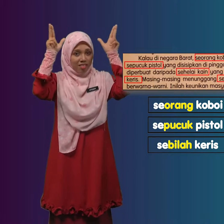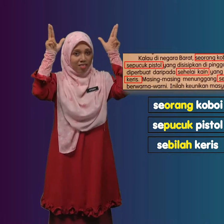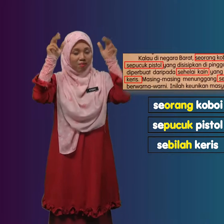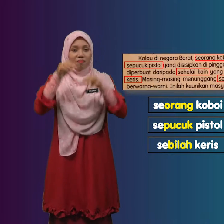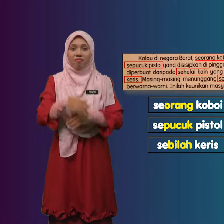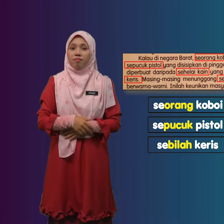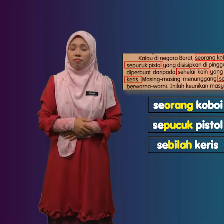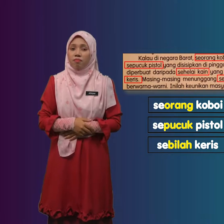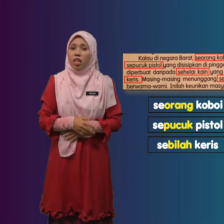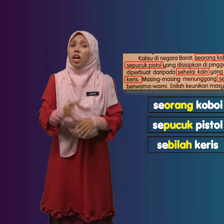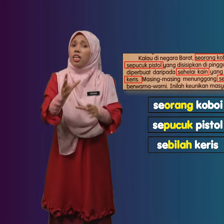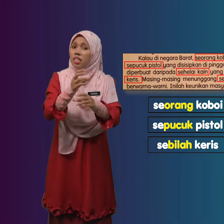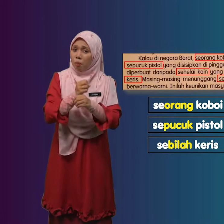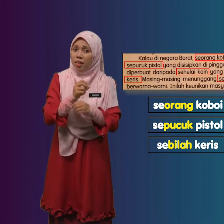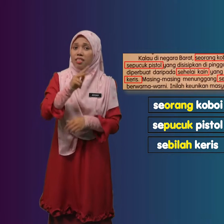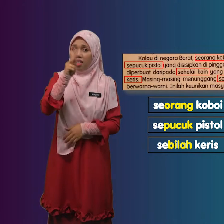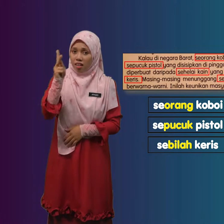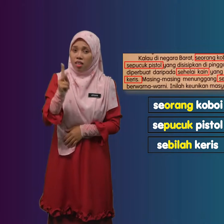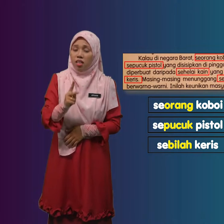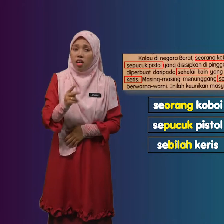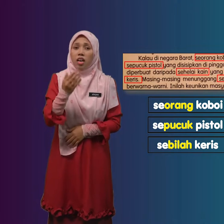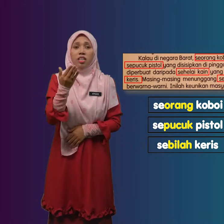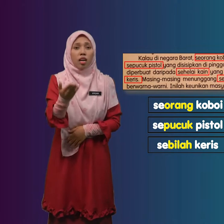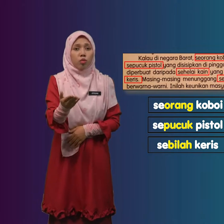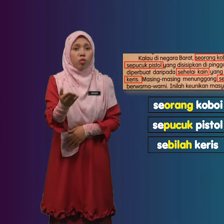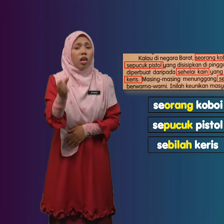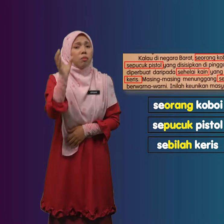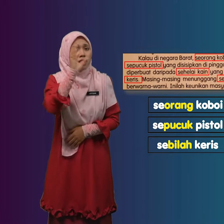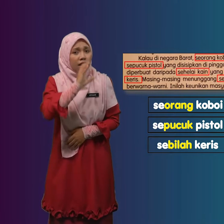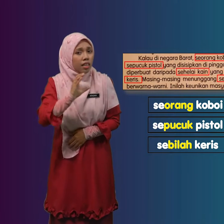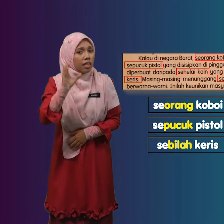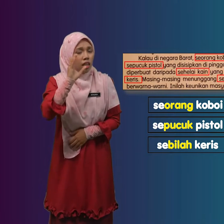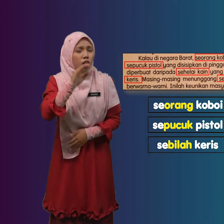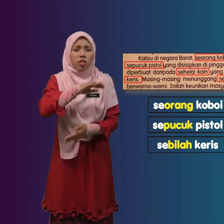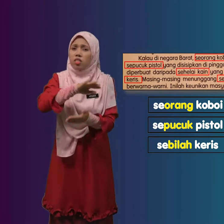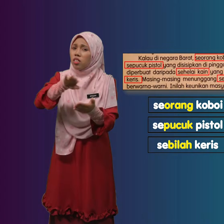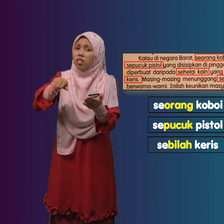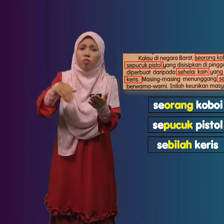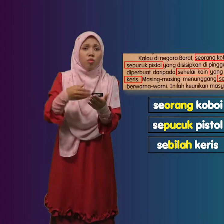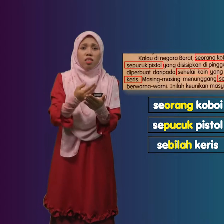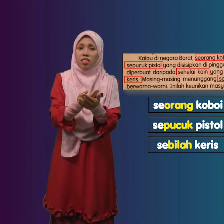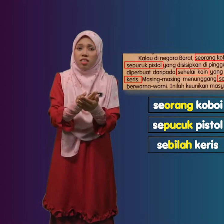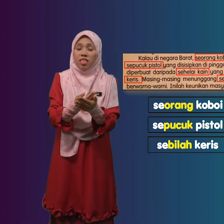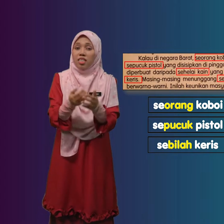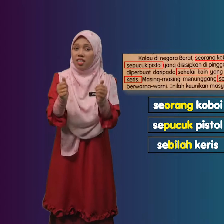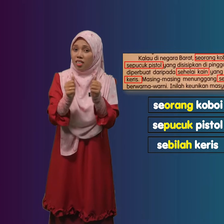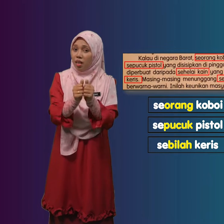Dapatkah Kamu Mencari Kesemua Dengan